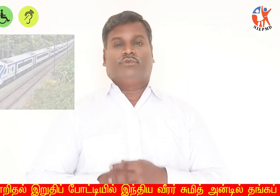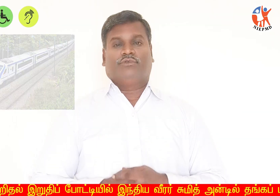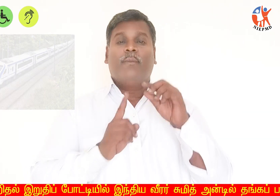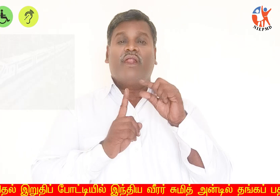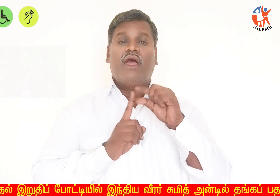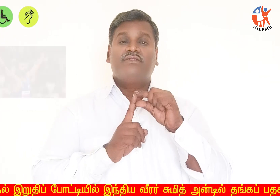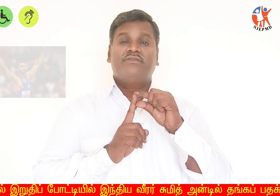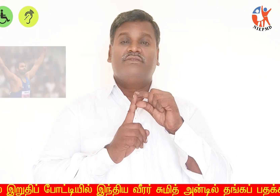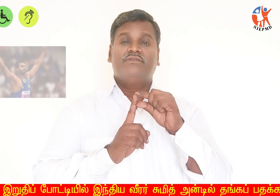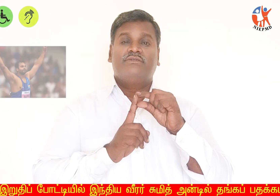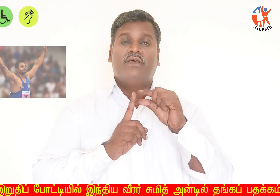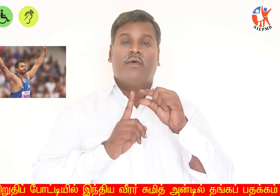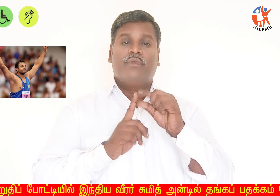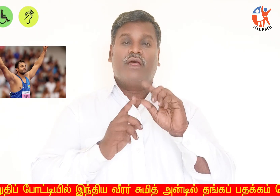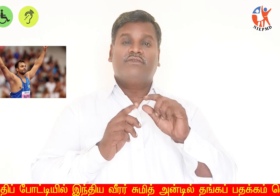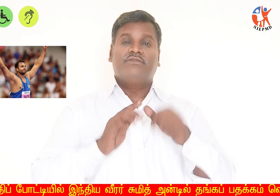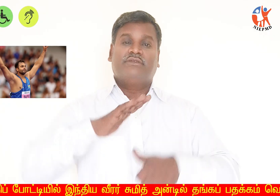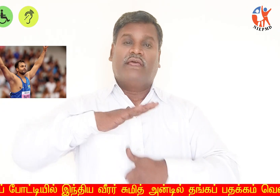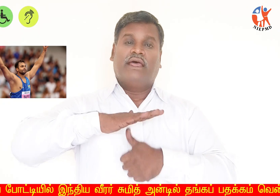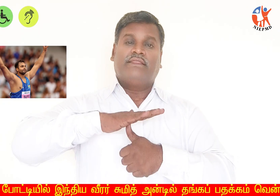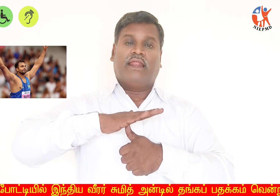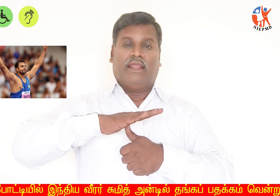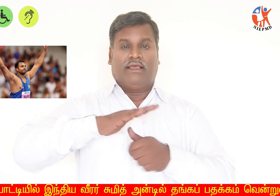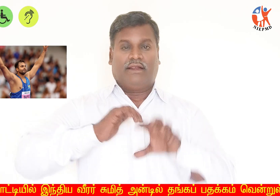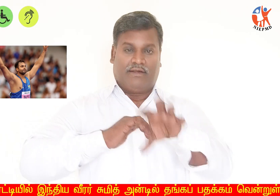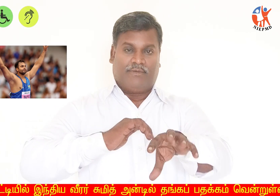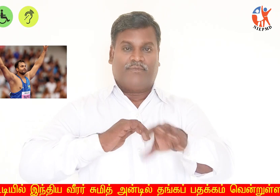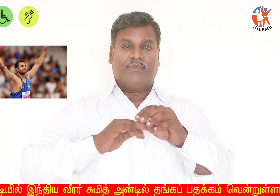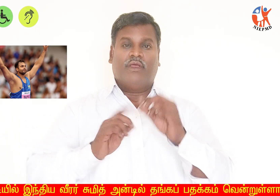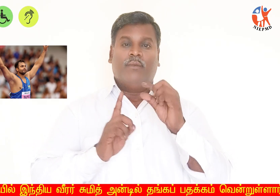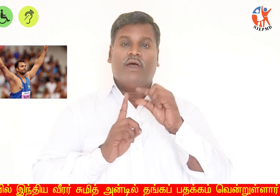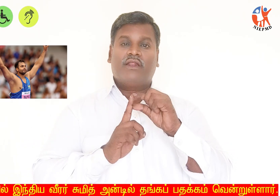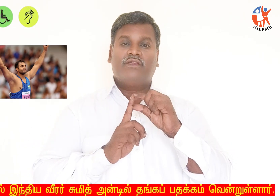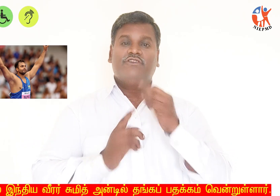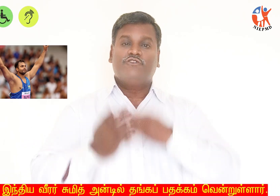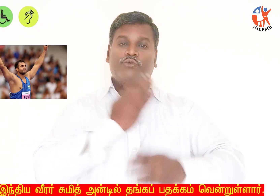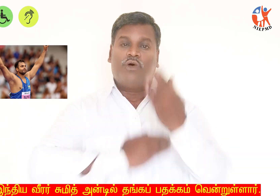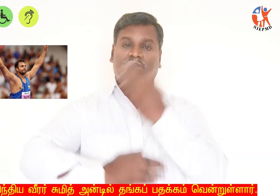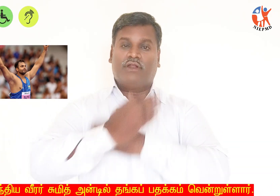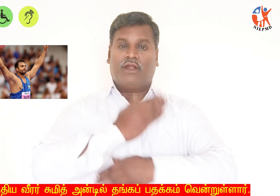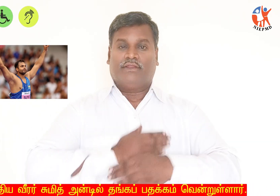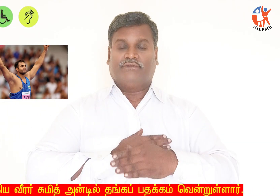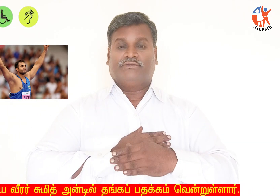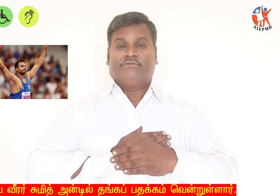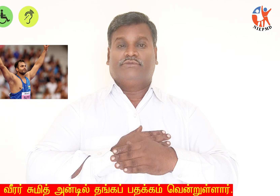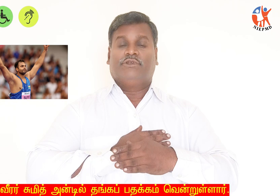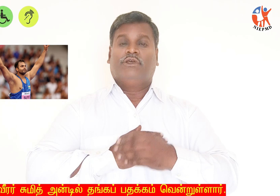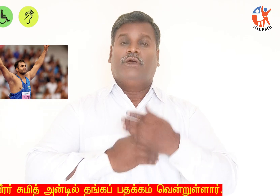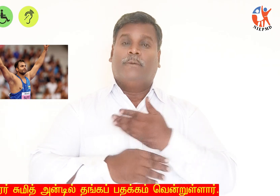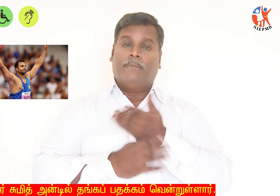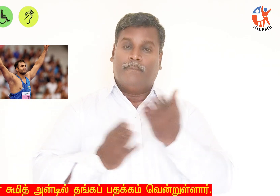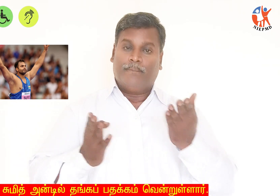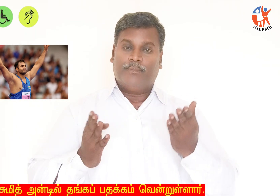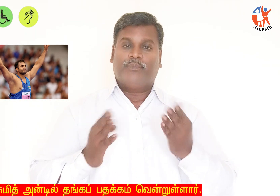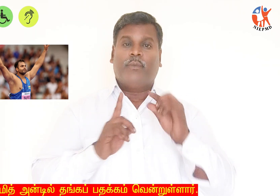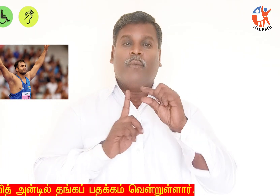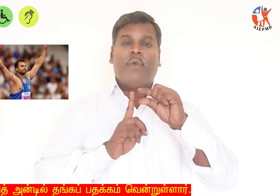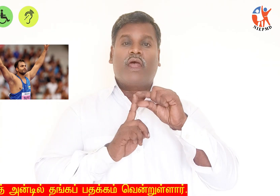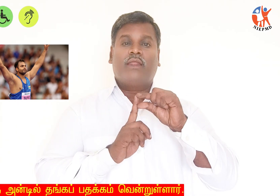பிராண்ச் தலைனகர் பேரிஸில் மாற்றுத்திறன்னாலுகளுக்கான பயராளிம்பிக்ஸ் விலையார்த்து சொடரில் கீட்டு ஏரிதல் இிருதி போட்டியில்